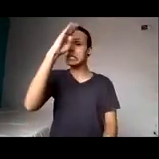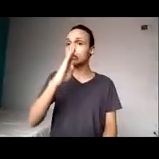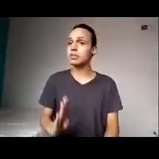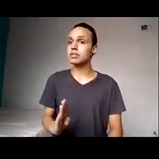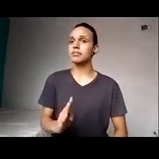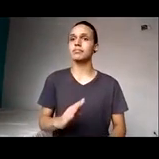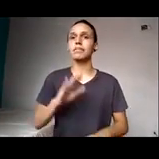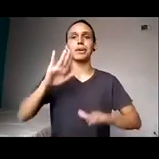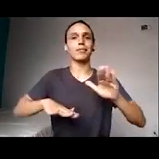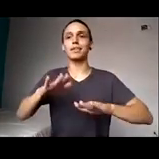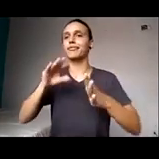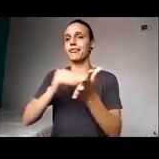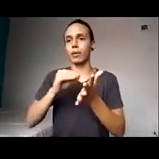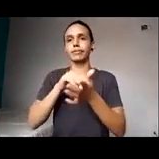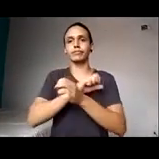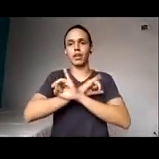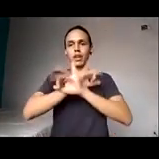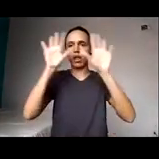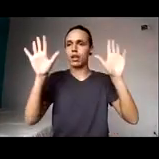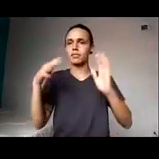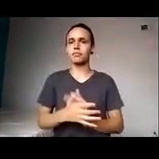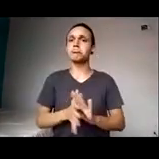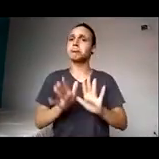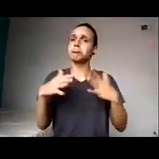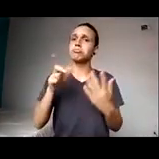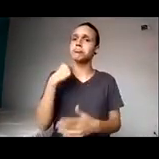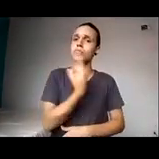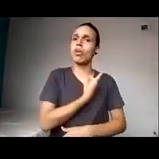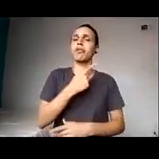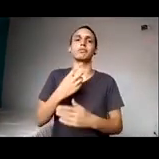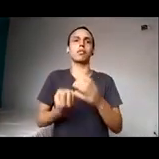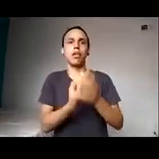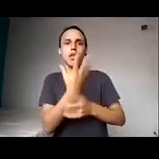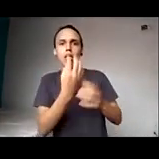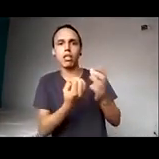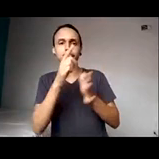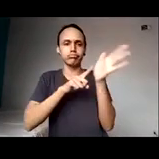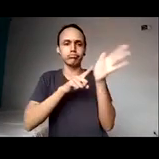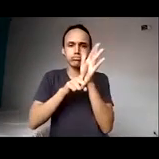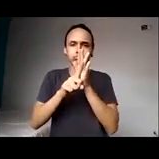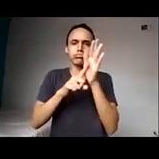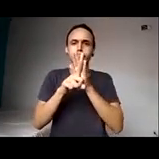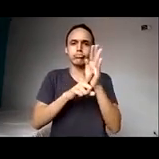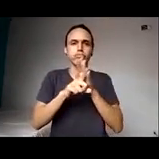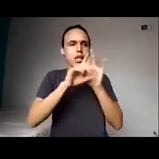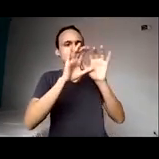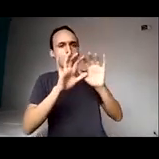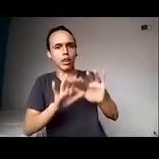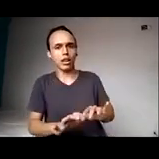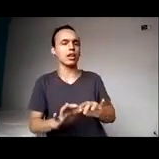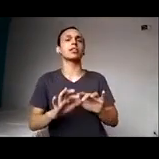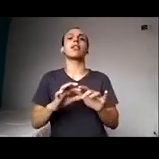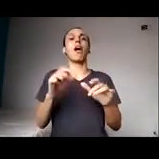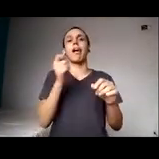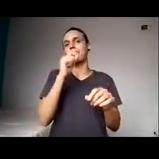tão clara assim, então a gente está criando e está pesquisando e registrando, porque isso não está pronto, mas eu também tenho experiência